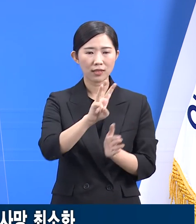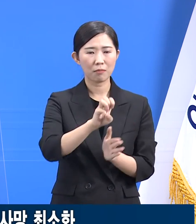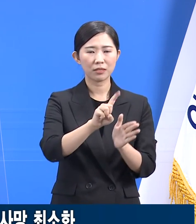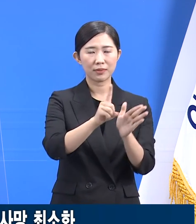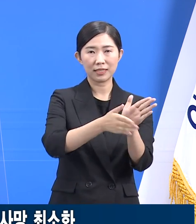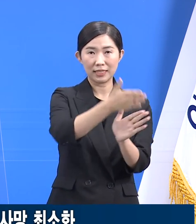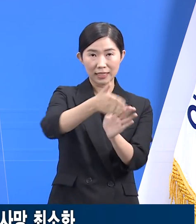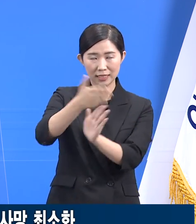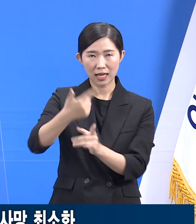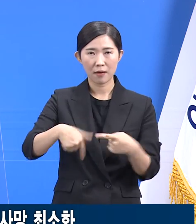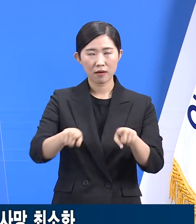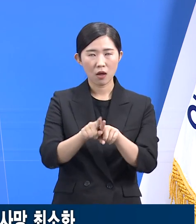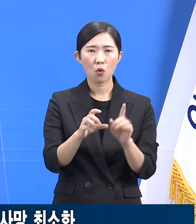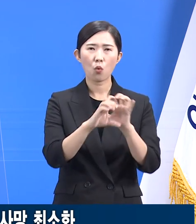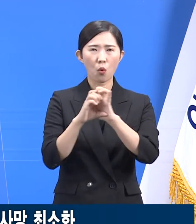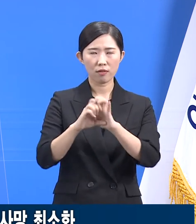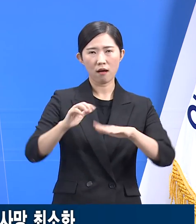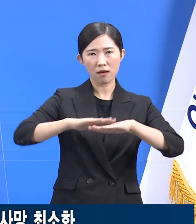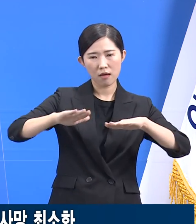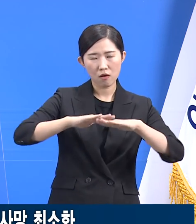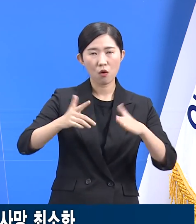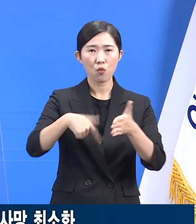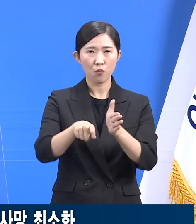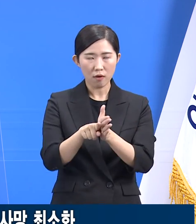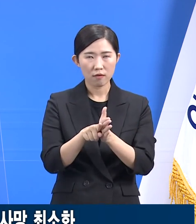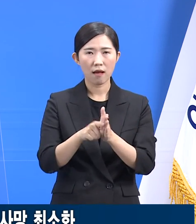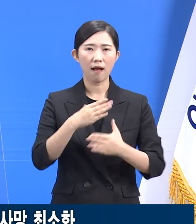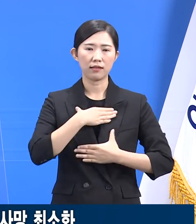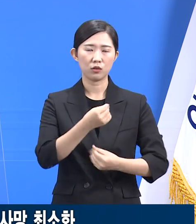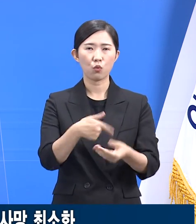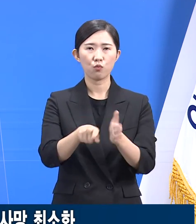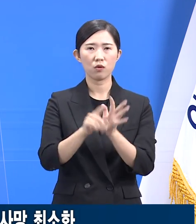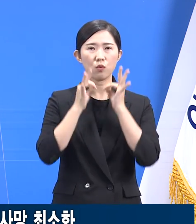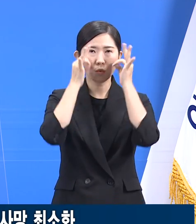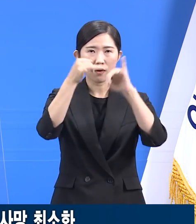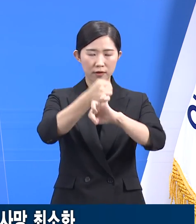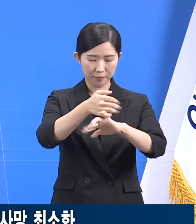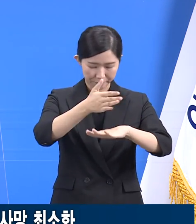코로나19 극복과 도민의 안전에 총력을 다하겠습니다. 감사합니다. 감사합니다.